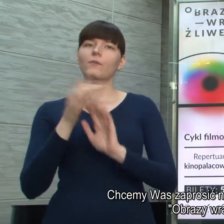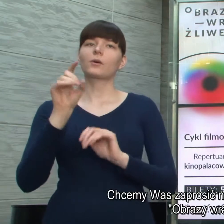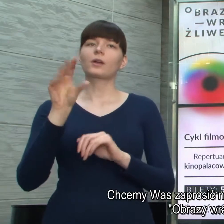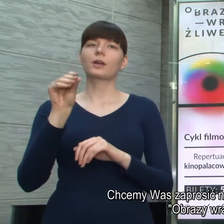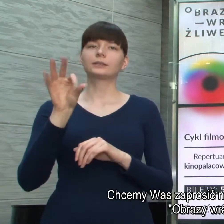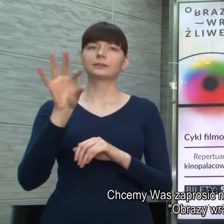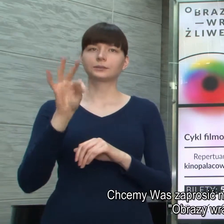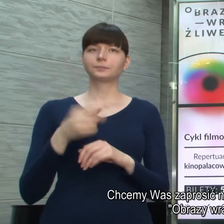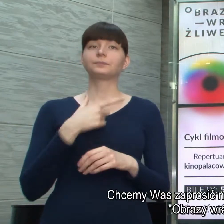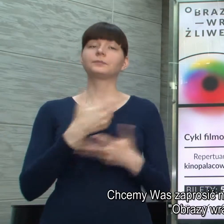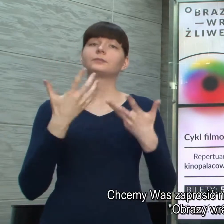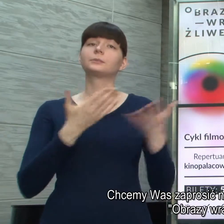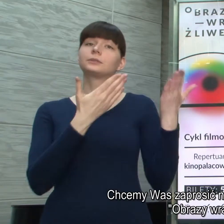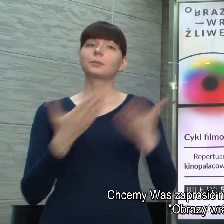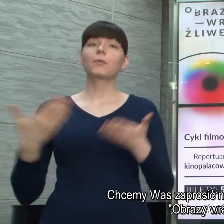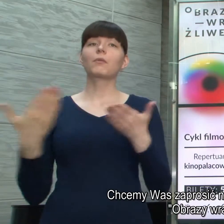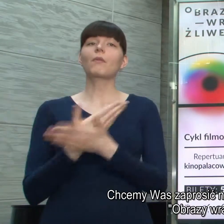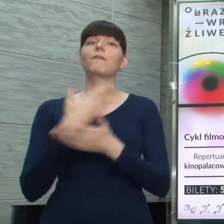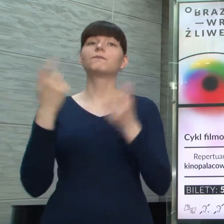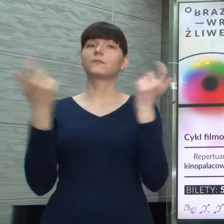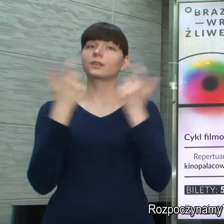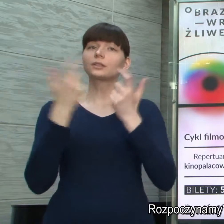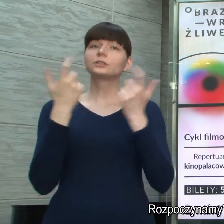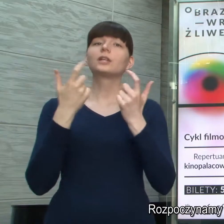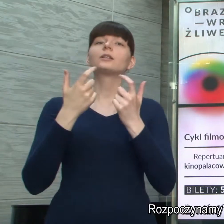DZIĘKI ZA OBSERWACIE